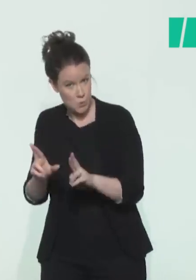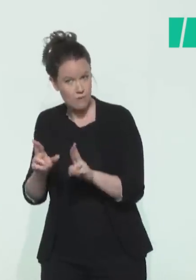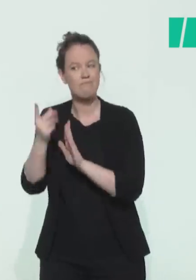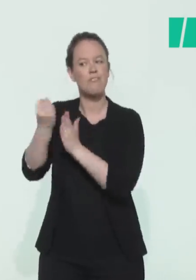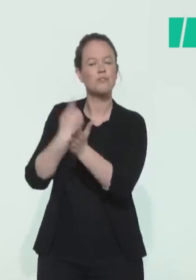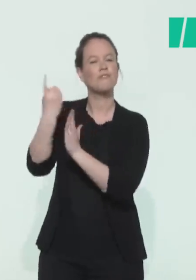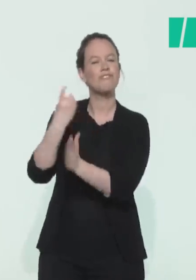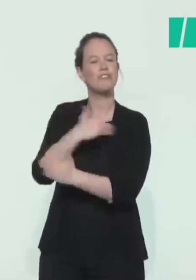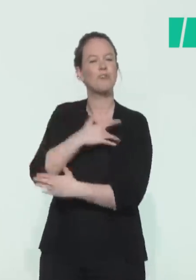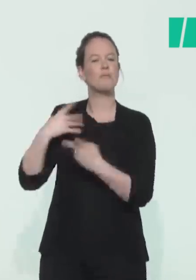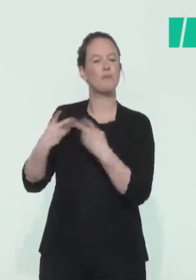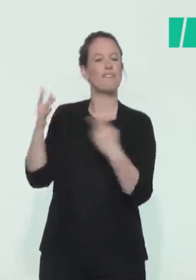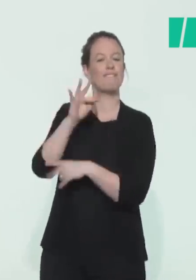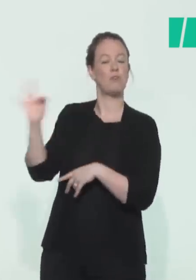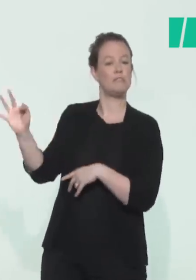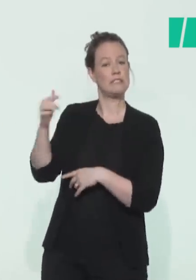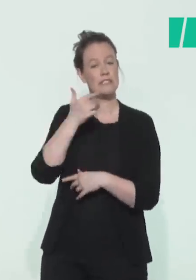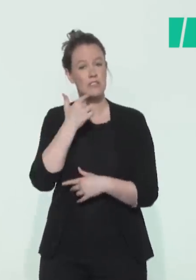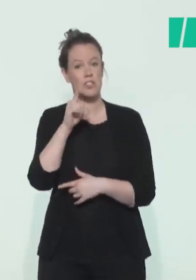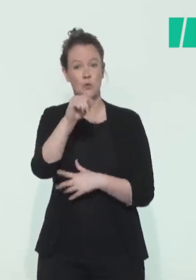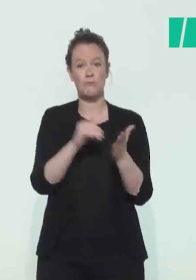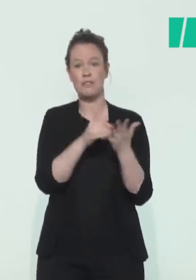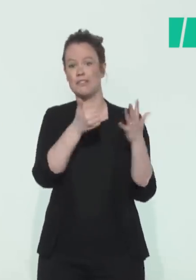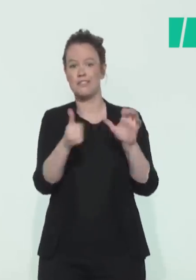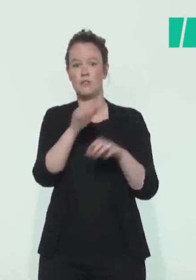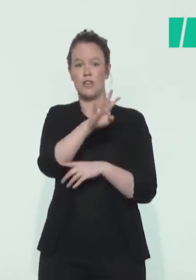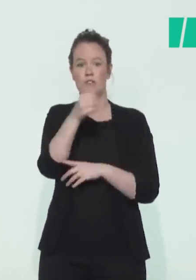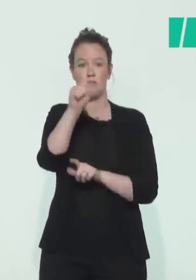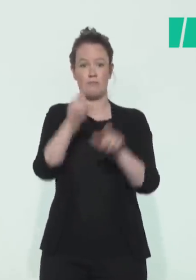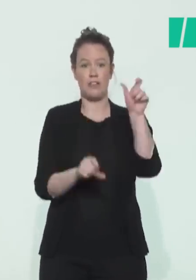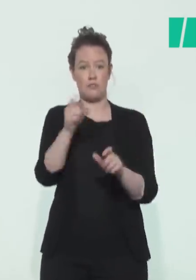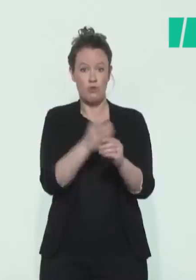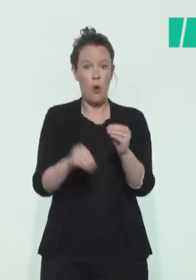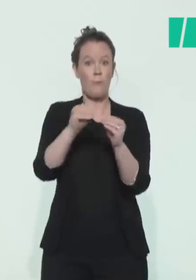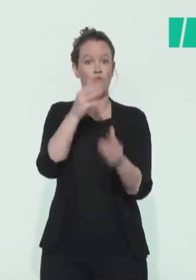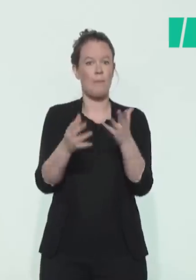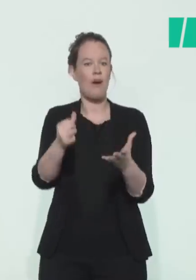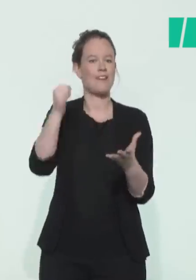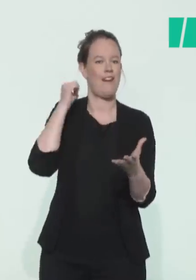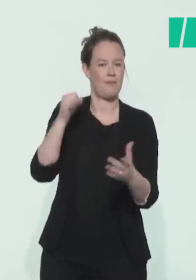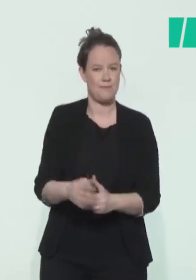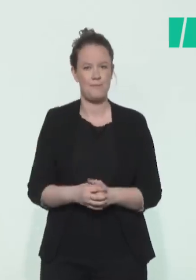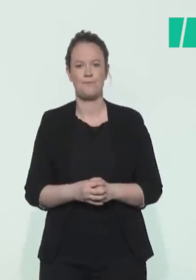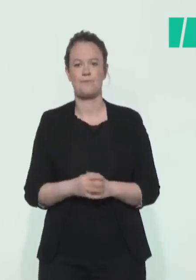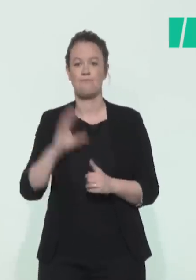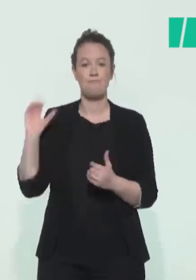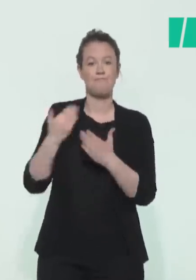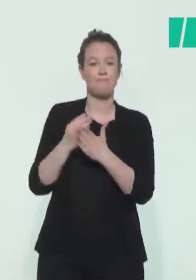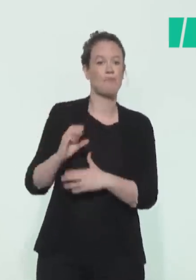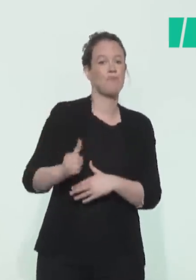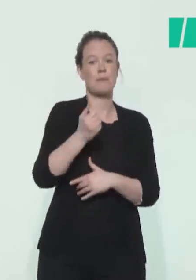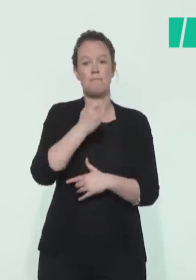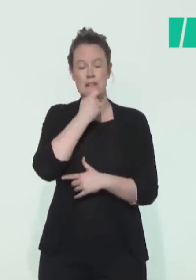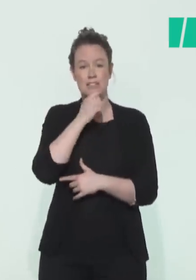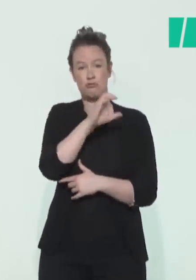France, soit 2641 cas de plus qu'hier. Depuis le début de l'épidémie, ce sont 110 000